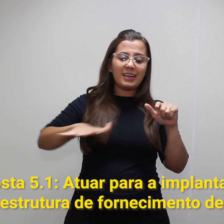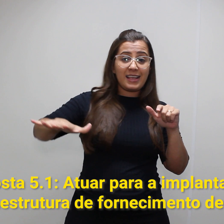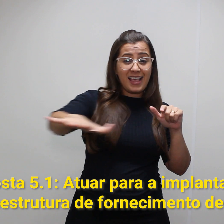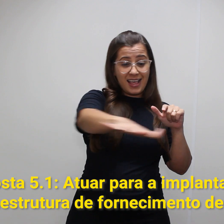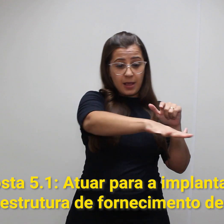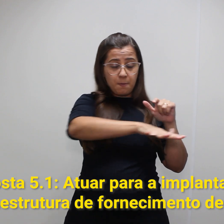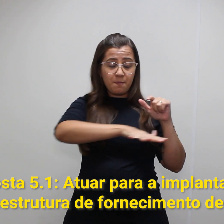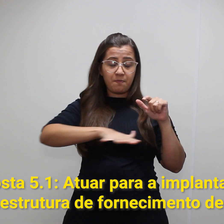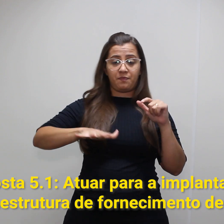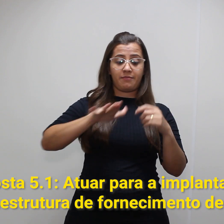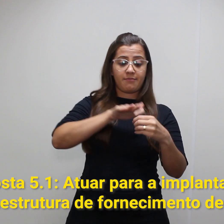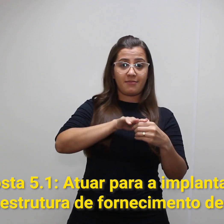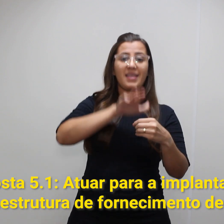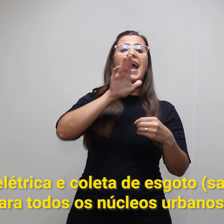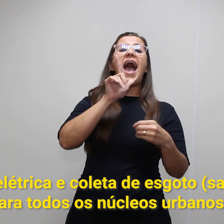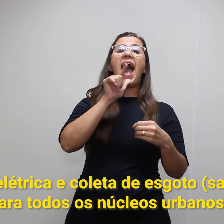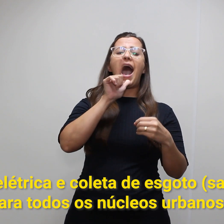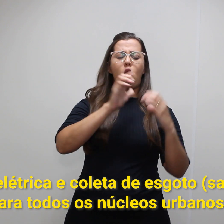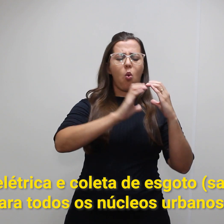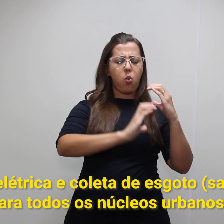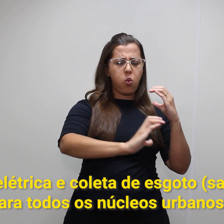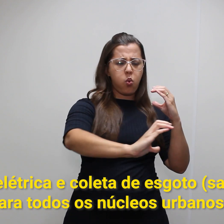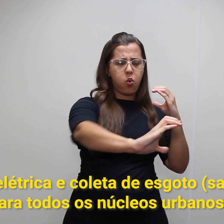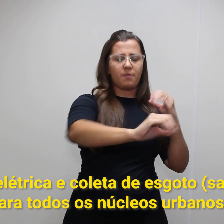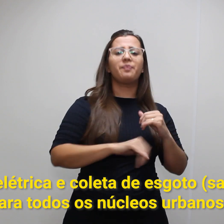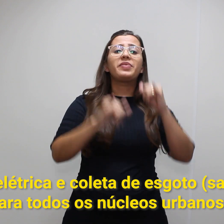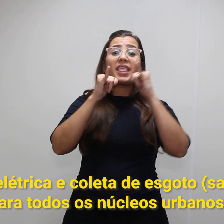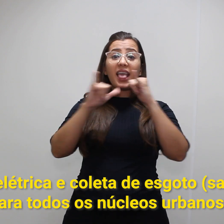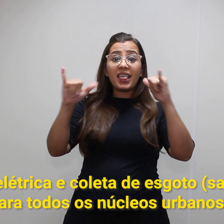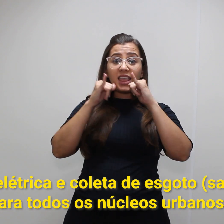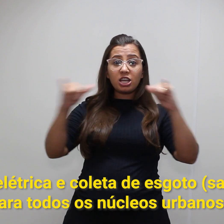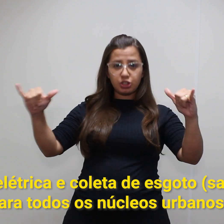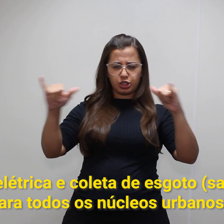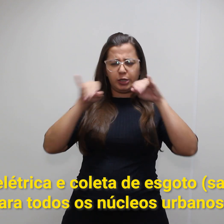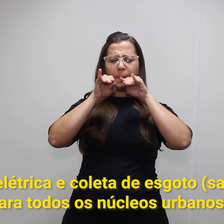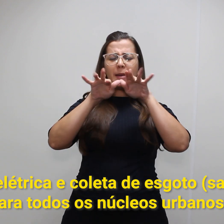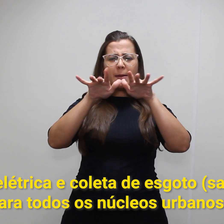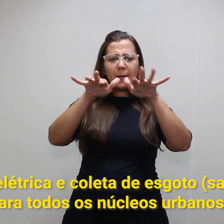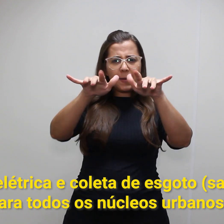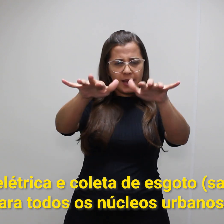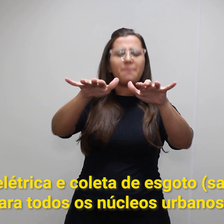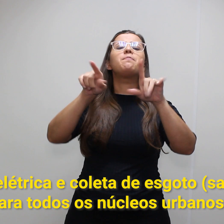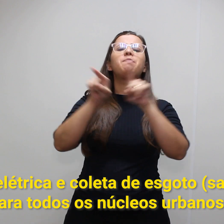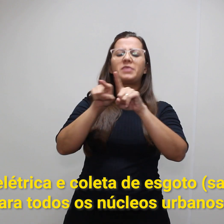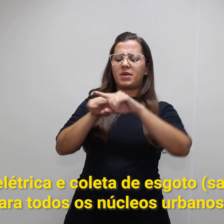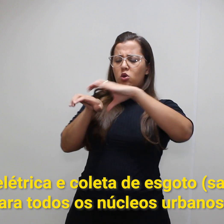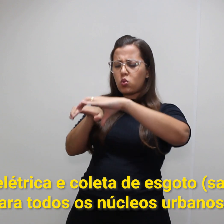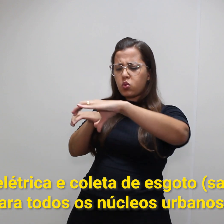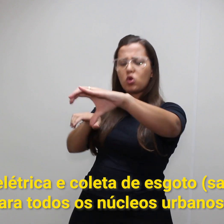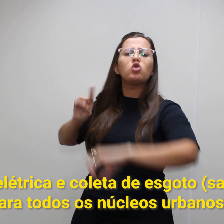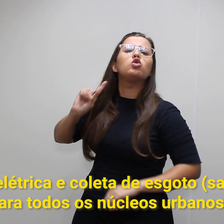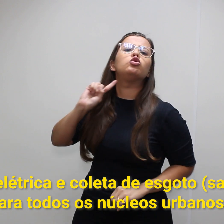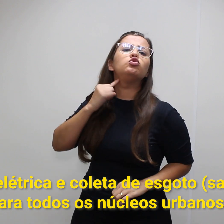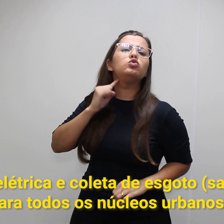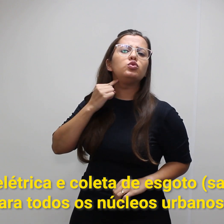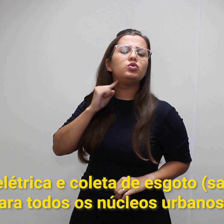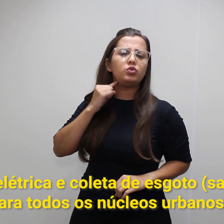fornecimento de água, energia elétrica e coleta de esgoto, saneamento básico, para todos os